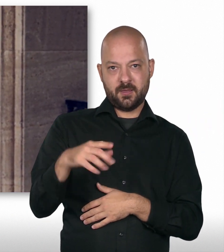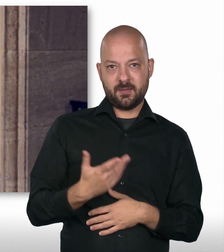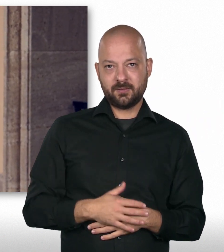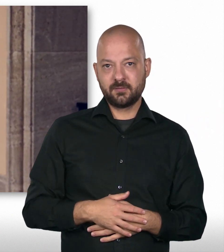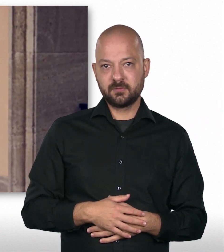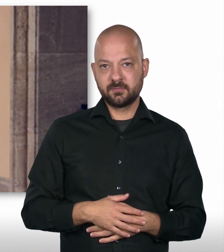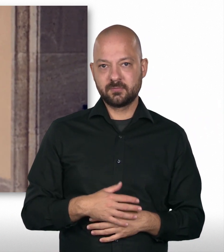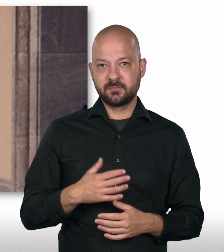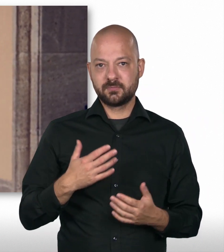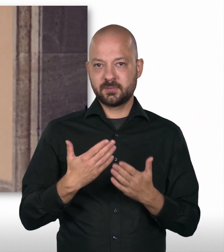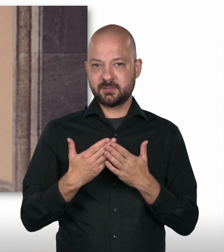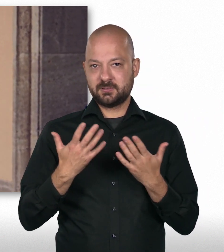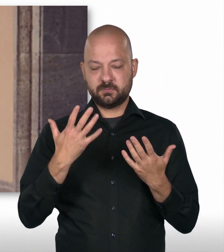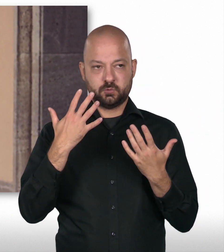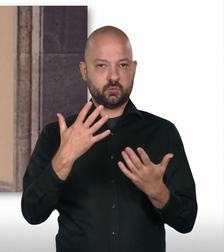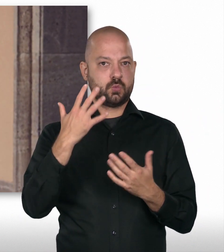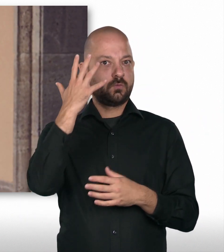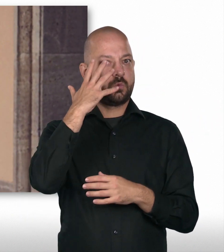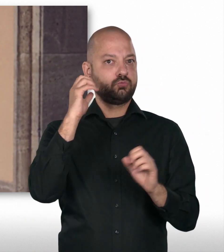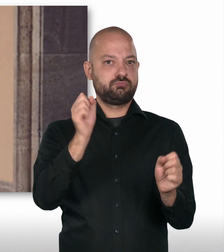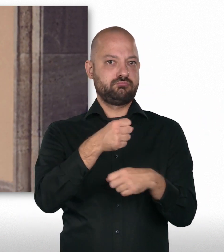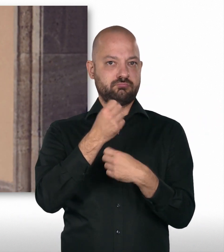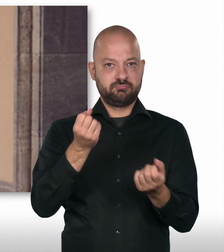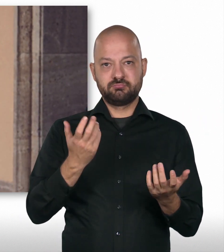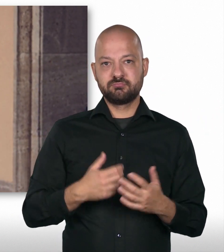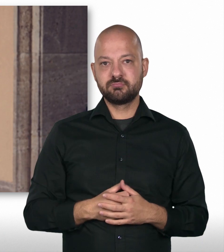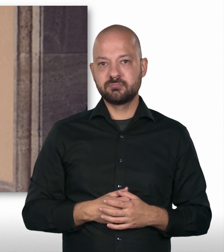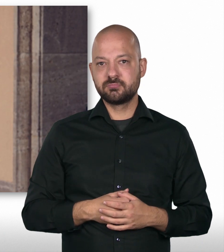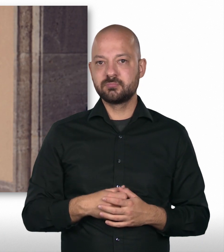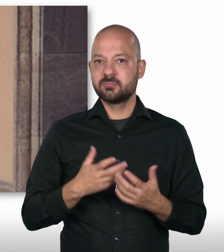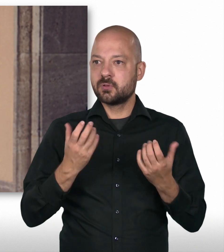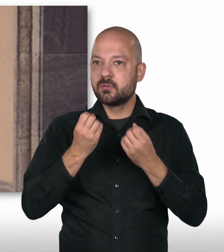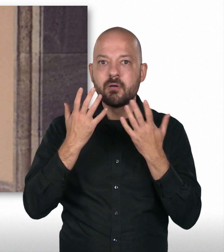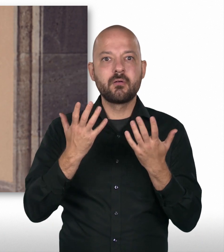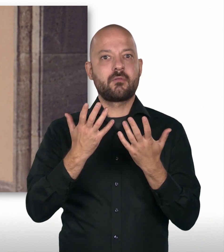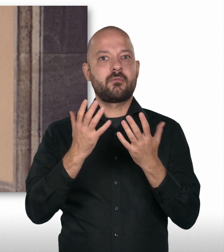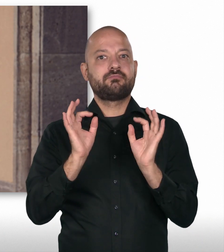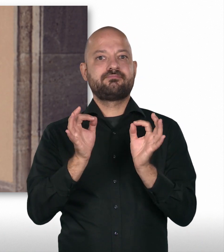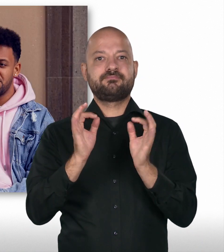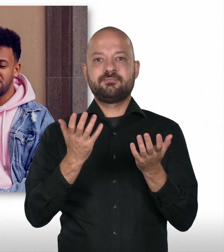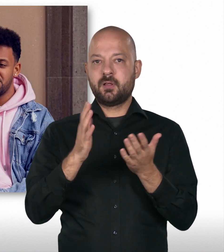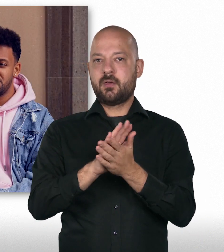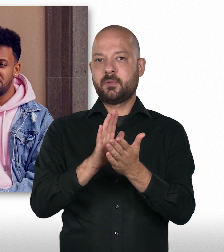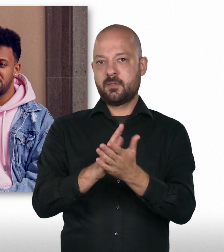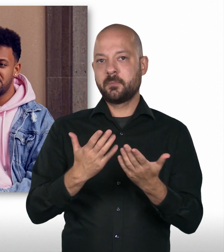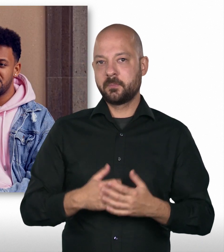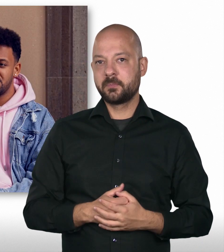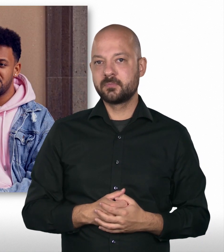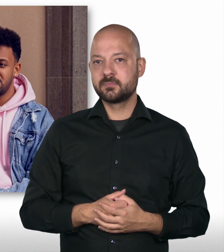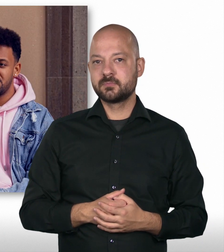solche Kreise, in Anführungsstrichen. Und deswegen war das für mich ganz lange völlig unvorstellbar. Umso besser finde ich es natürlich,